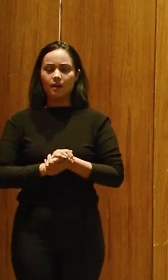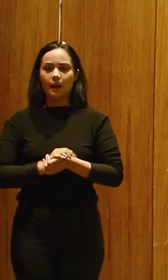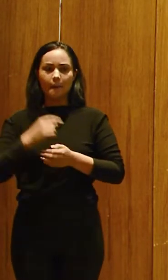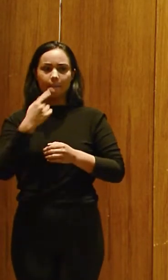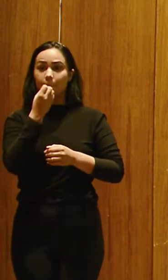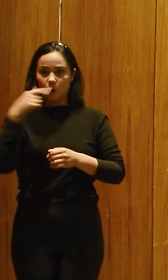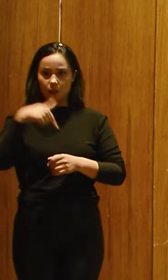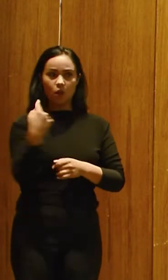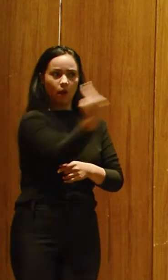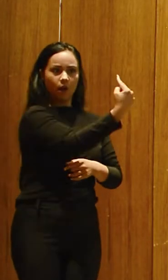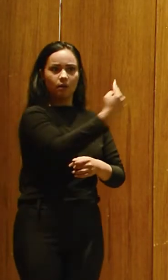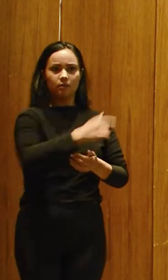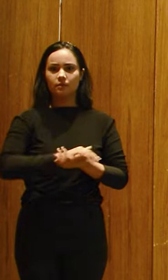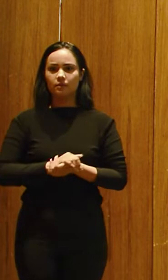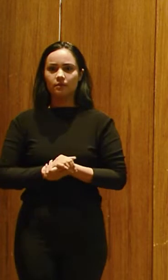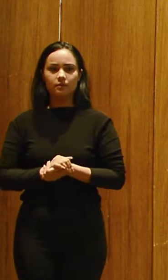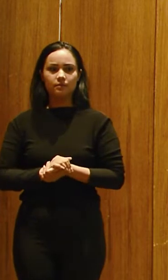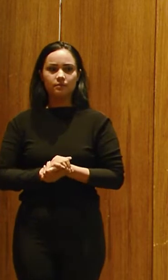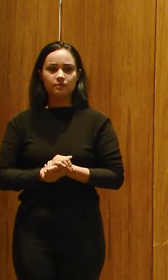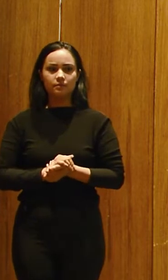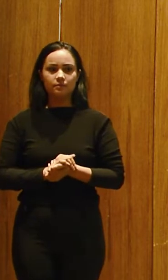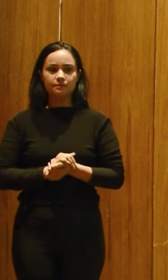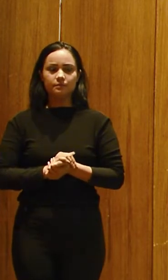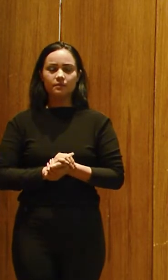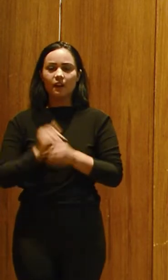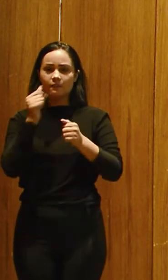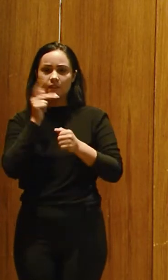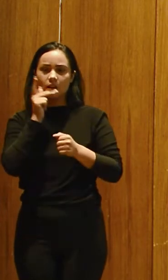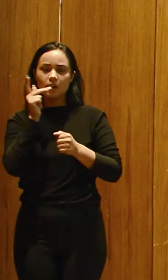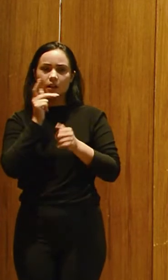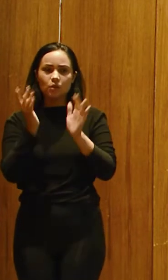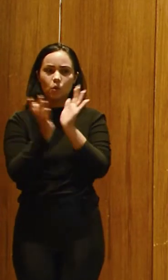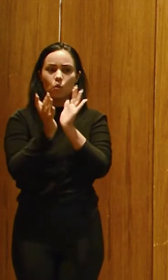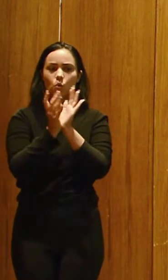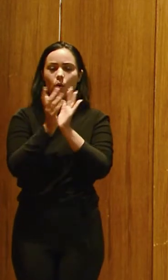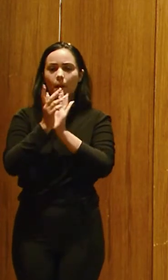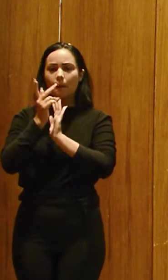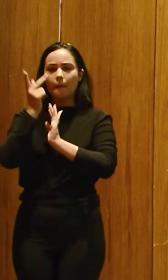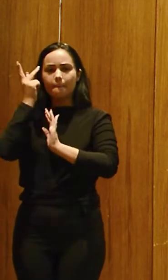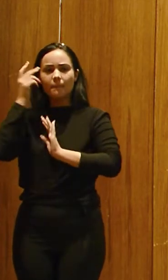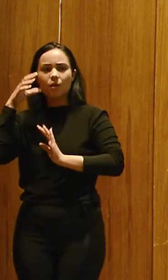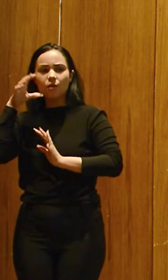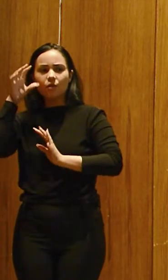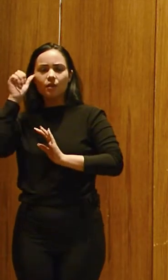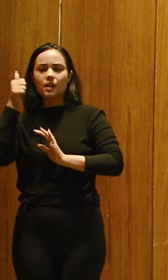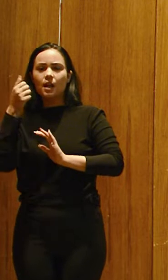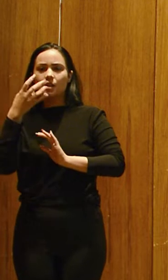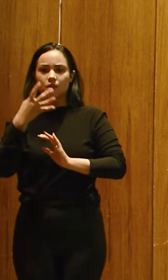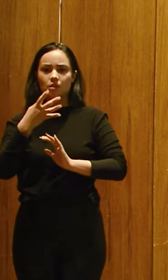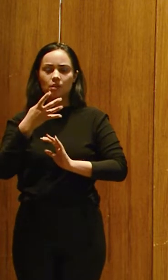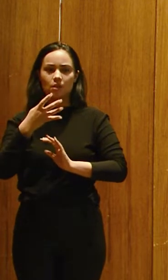e as novas tecnologias que temos hoje. Bom, falando um pouquinho do grupo, a ParaOuvir está há 14 anos no mercado de